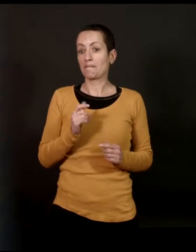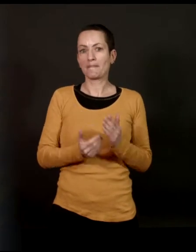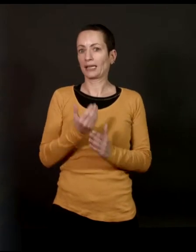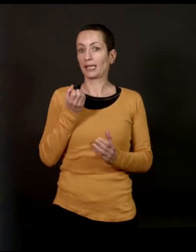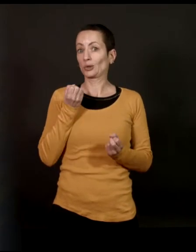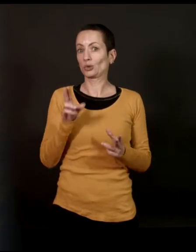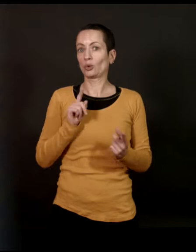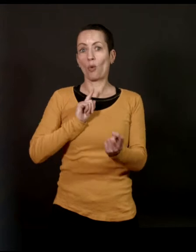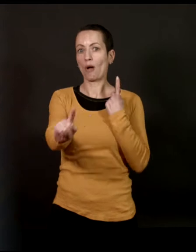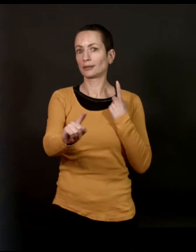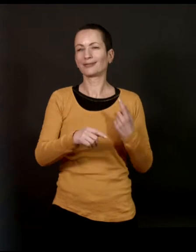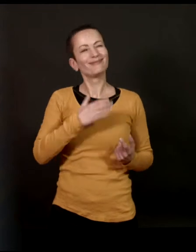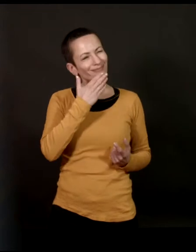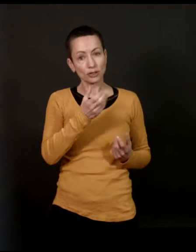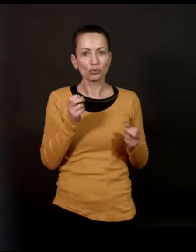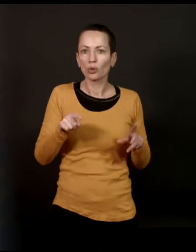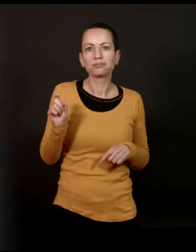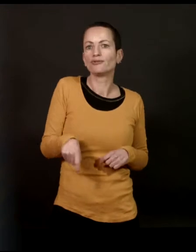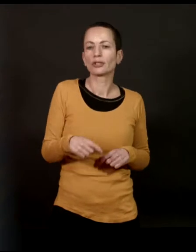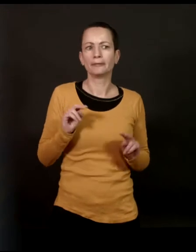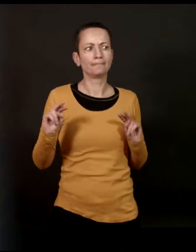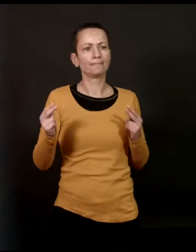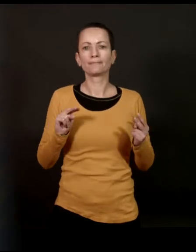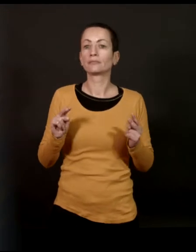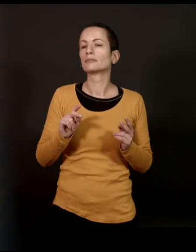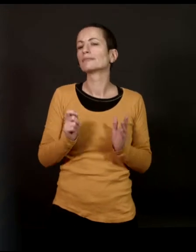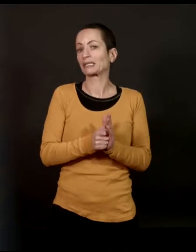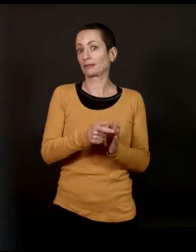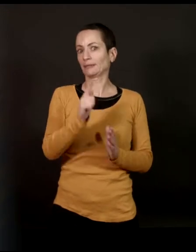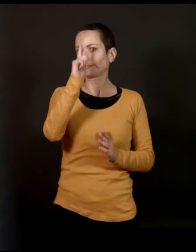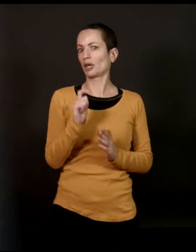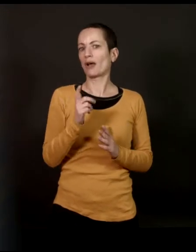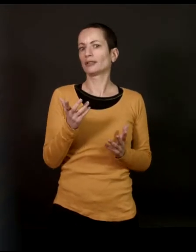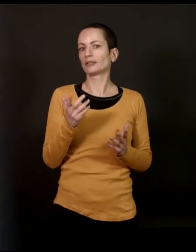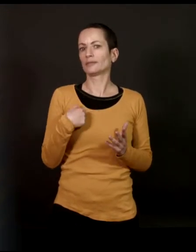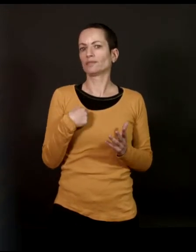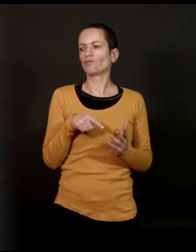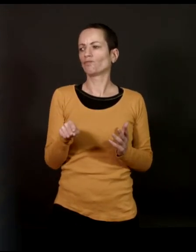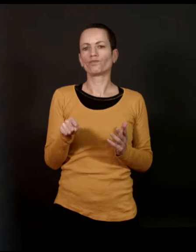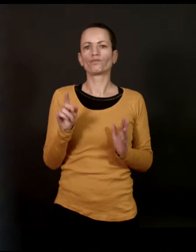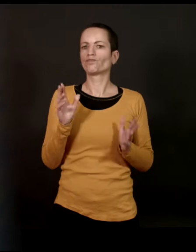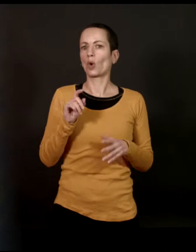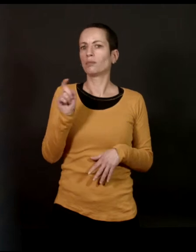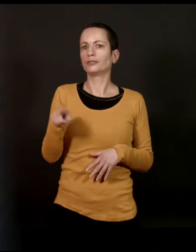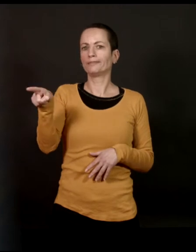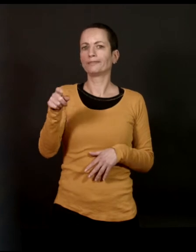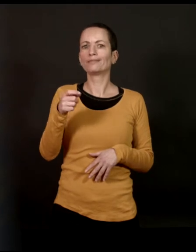'un à qui on dit bonjour le matin. Et donc, on se regarde. Et évidemment, à partir de ce moment-là, ça doit être un toxicomane. Donc,